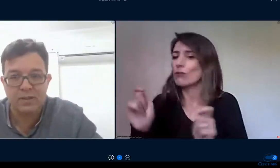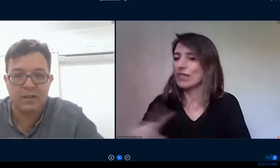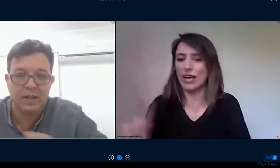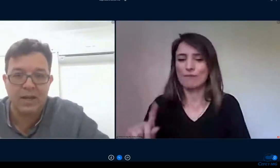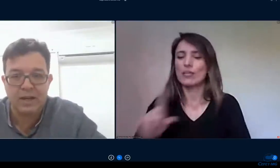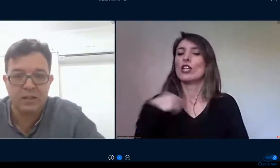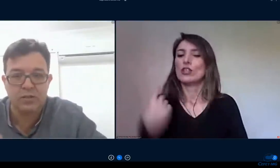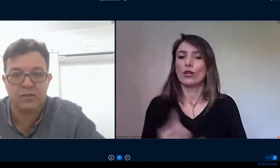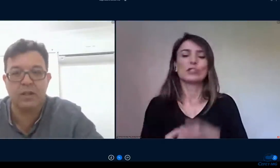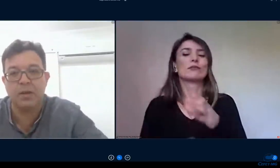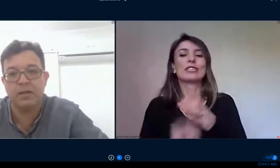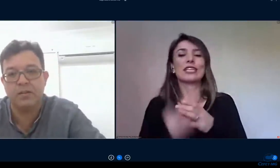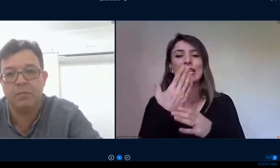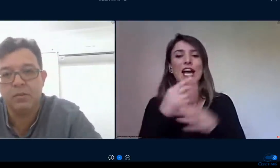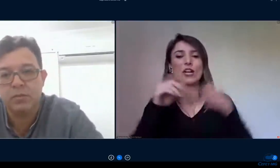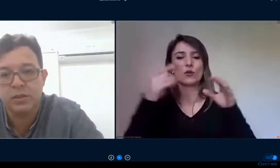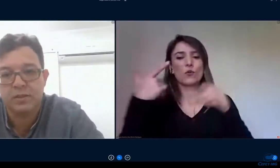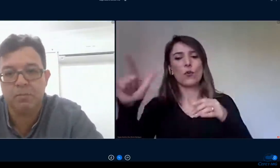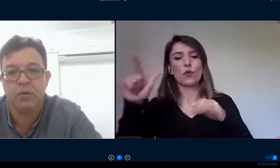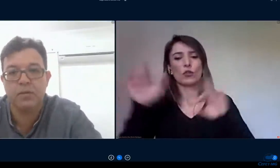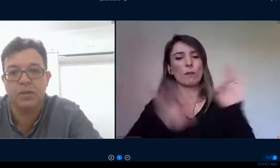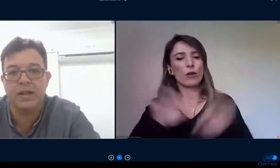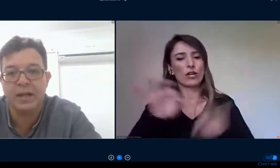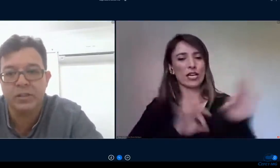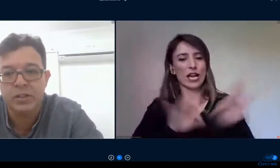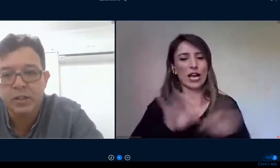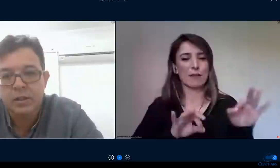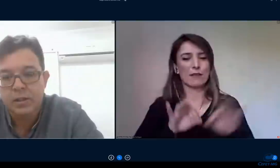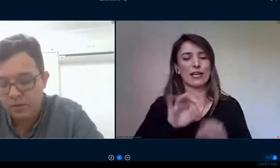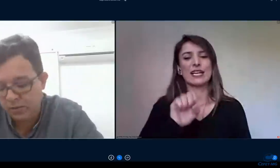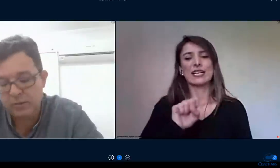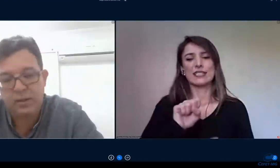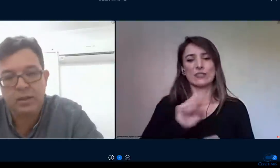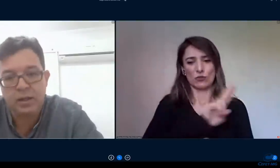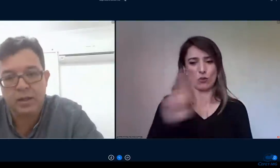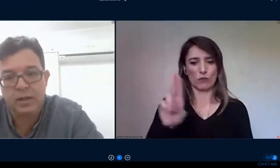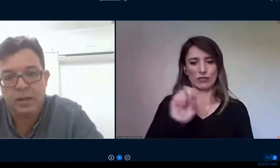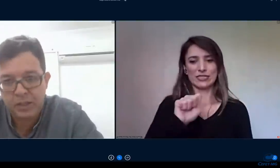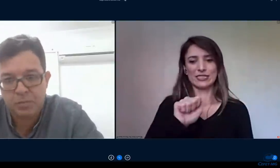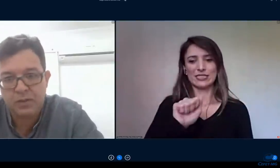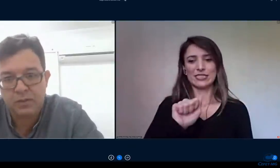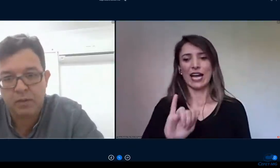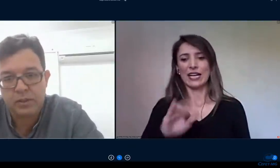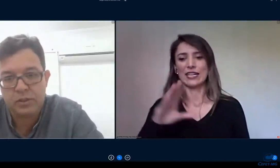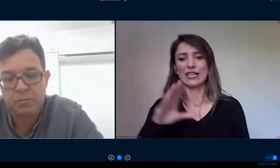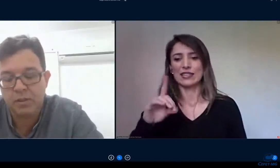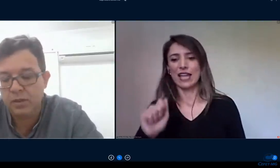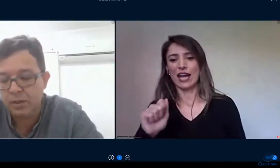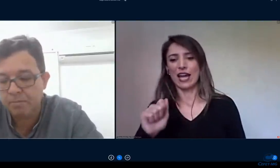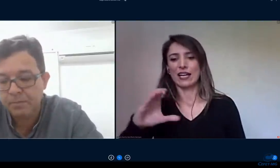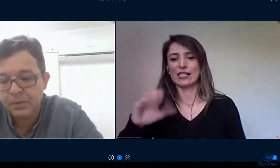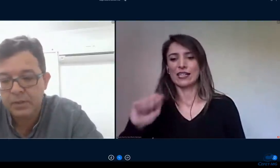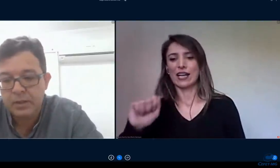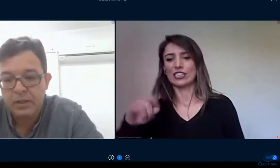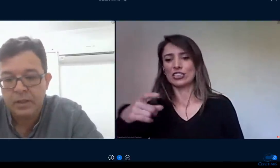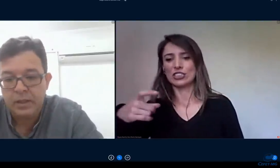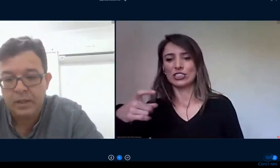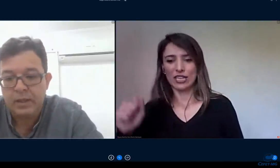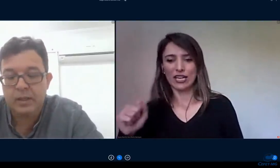pouco esse rearranjo esse replanejamento diante dessa impossibilidade de fazer a parte presencial que a gente previa